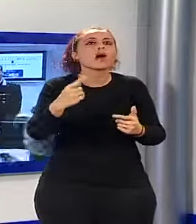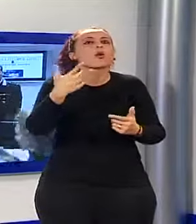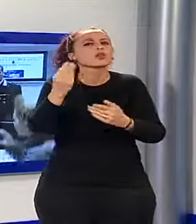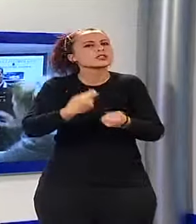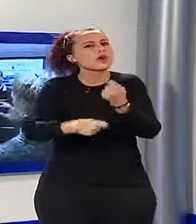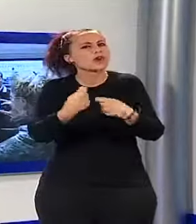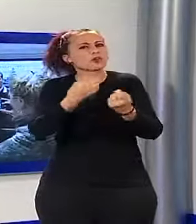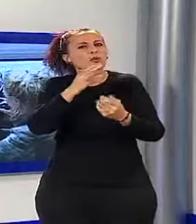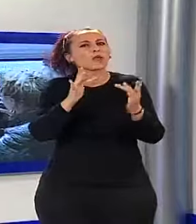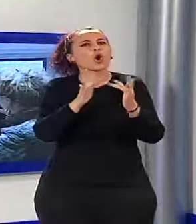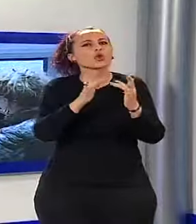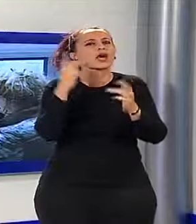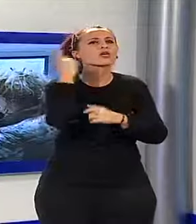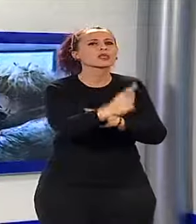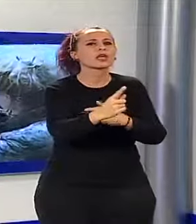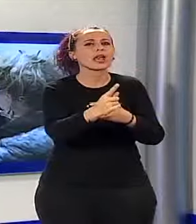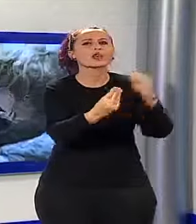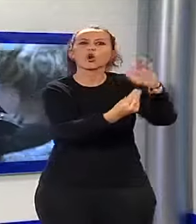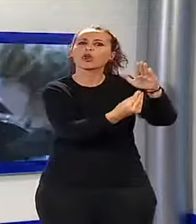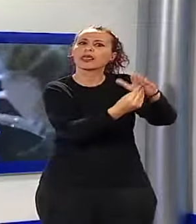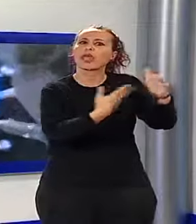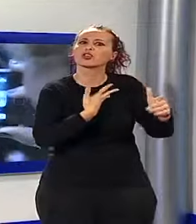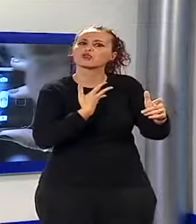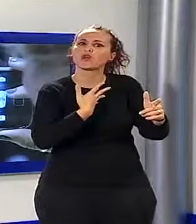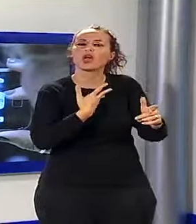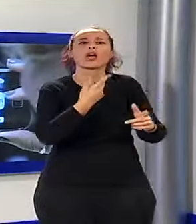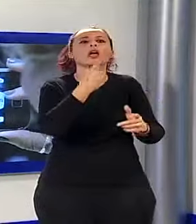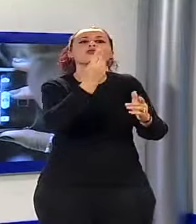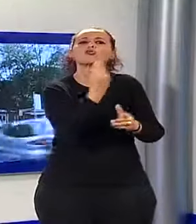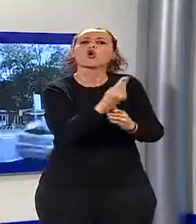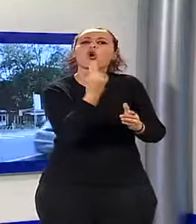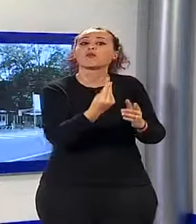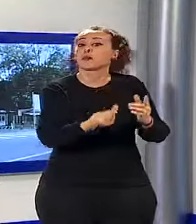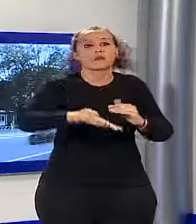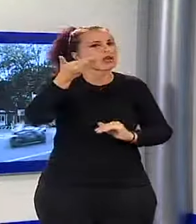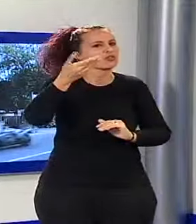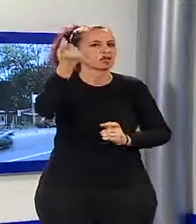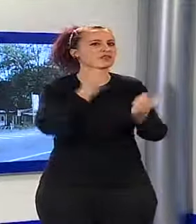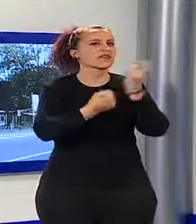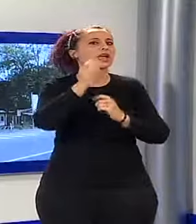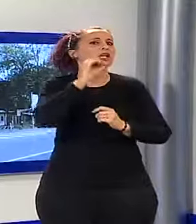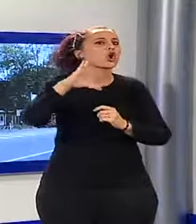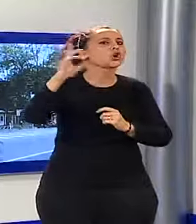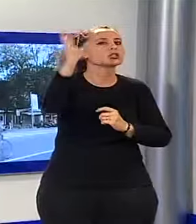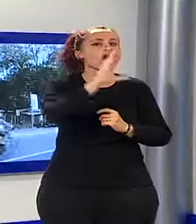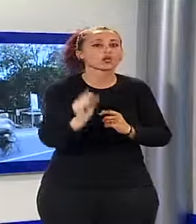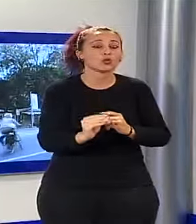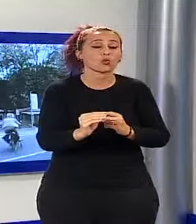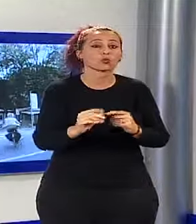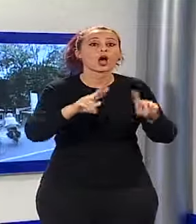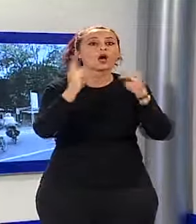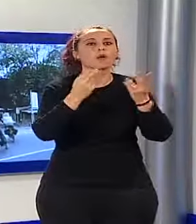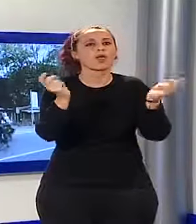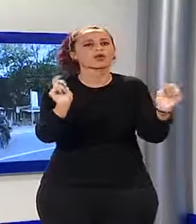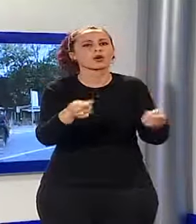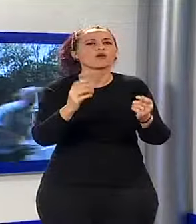giovani di Viareggio, Livorno, La Spezia, Pisa. In due anni si calcola che il giro di droga nella pineta di Viareggio è stato di 10 kg di cocaina e